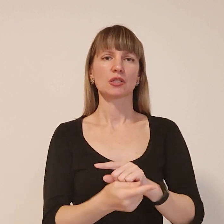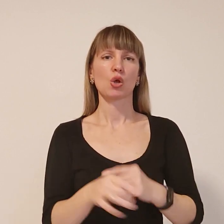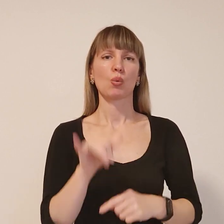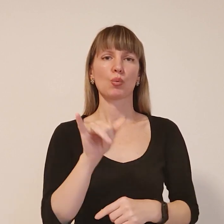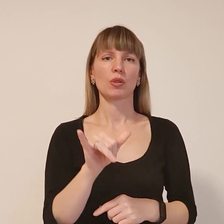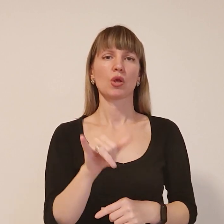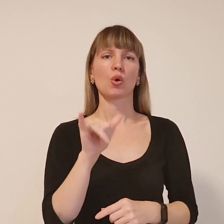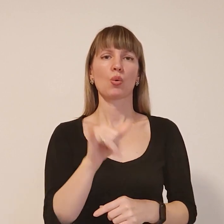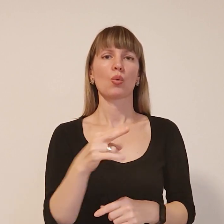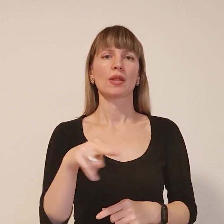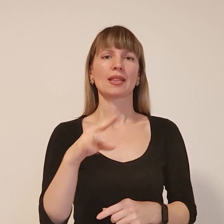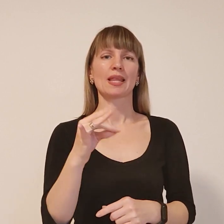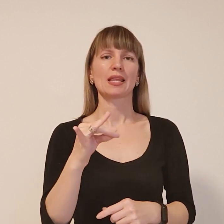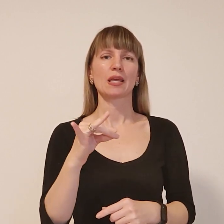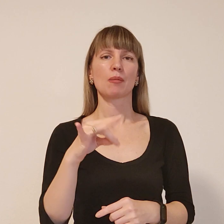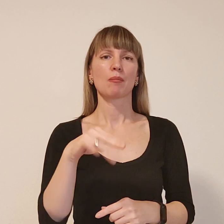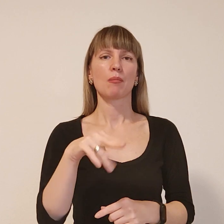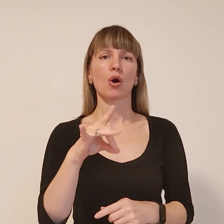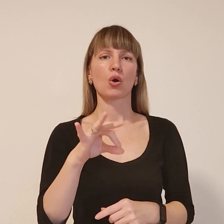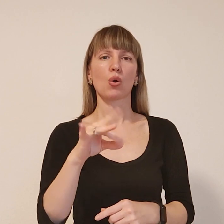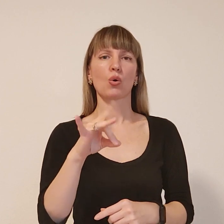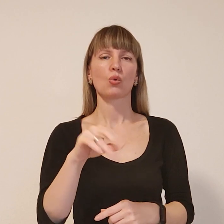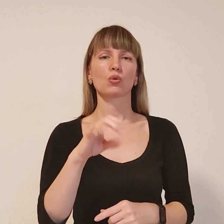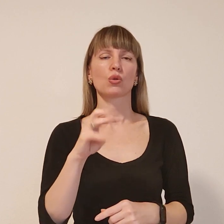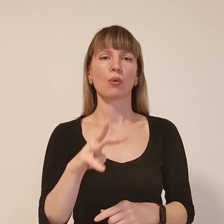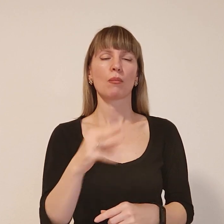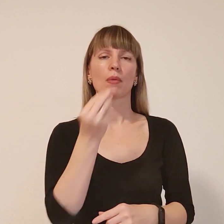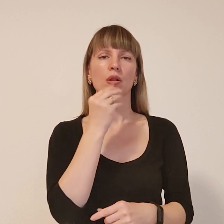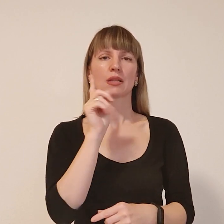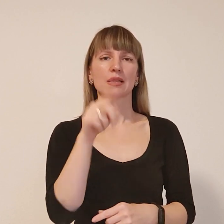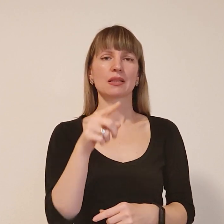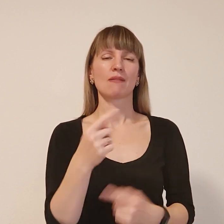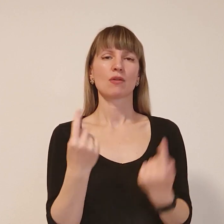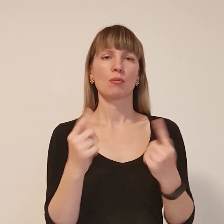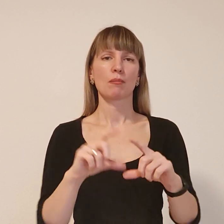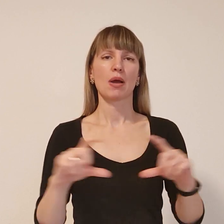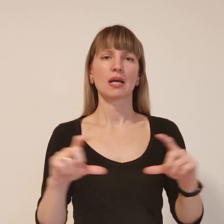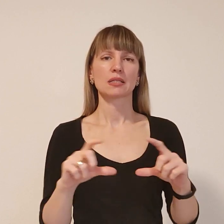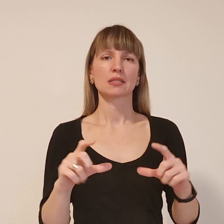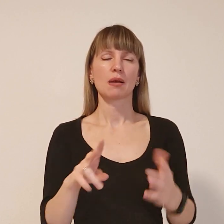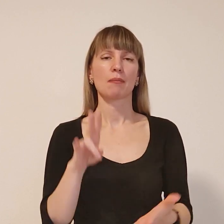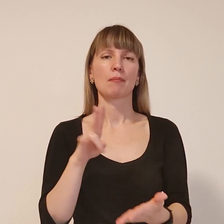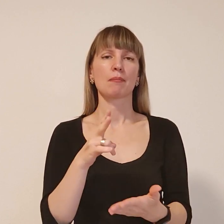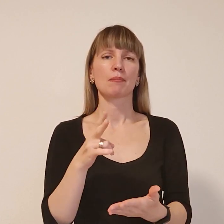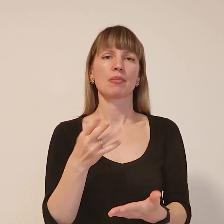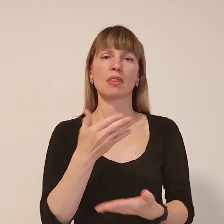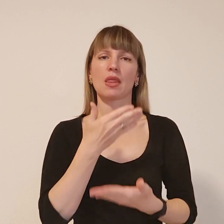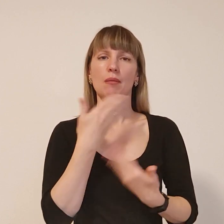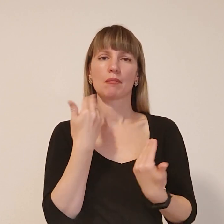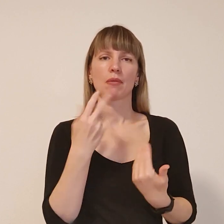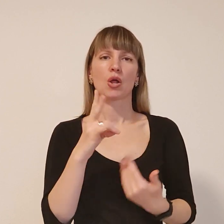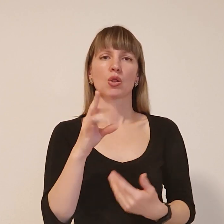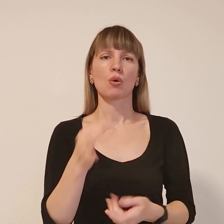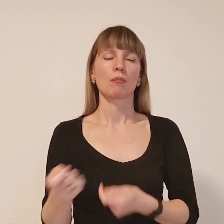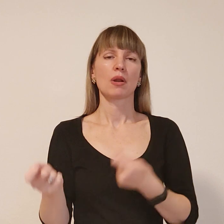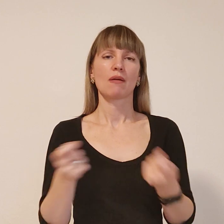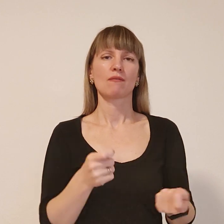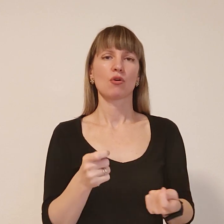у Дніпрорудному. Продуктів там почти у цих крупних магазинах почти немає, привозять фермери і сільські